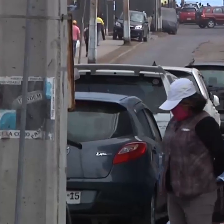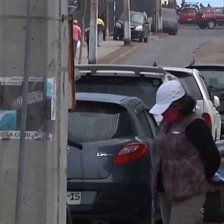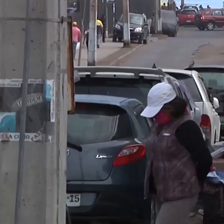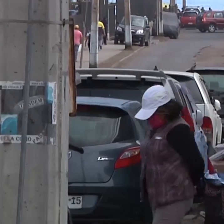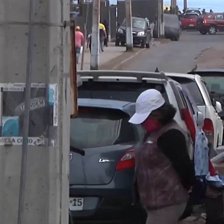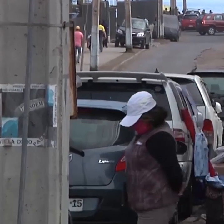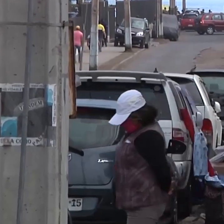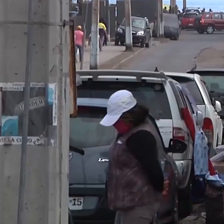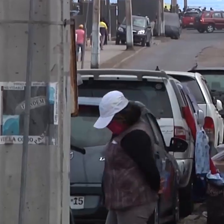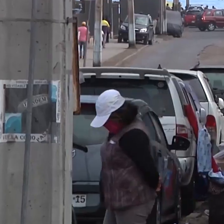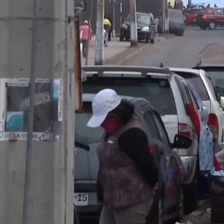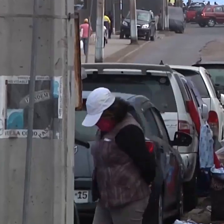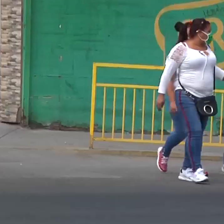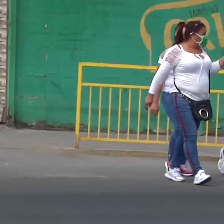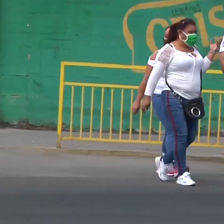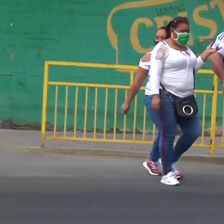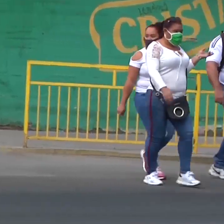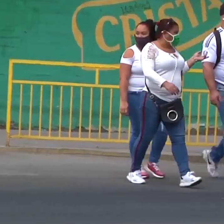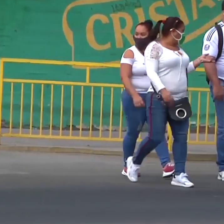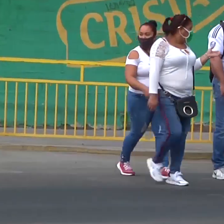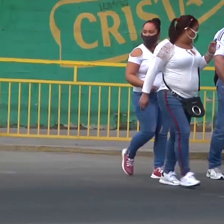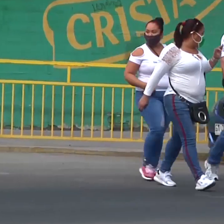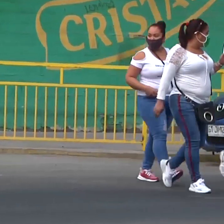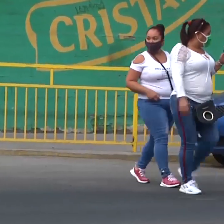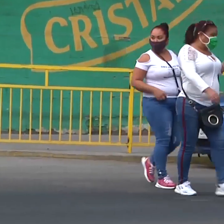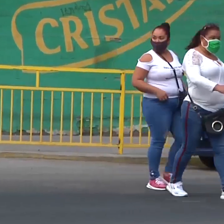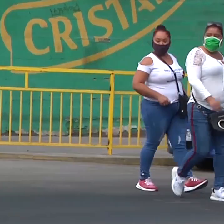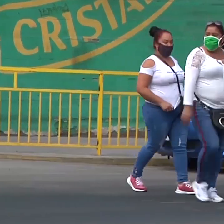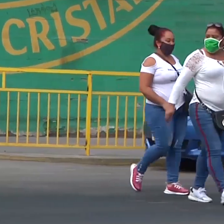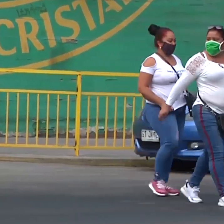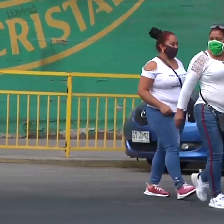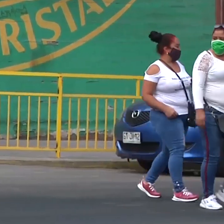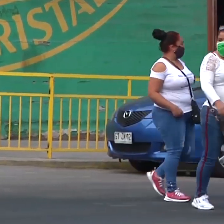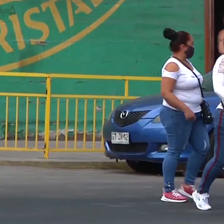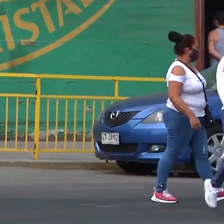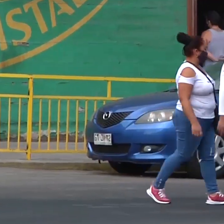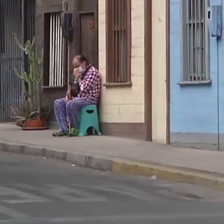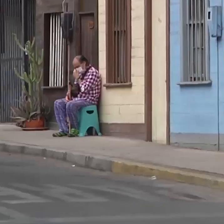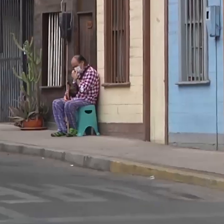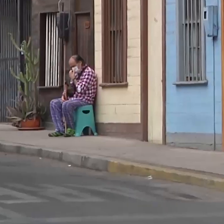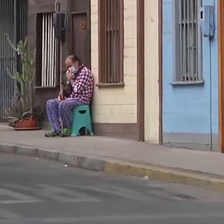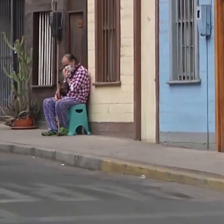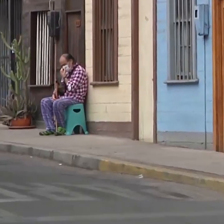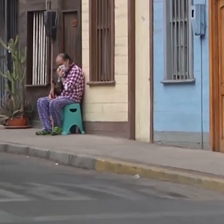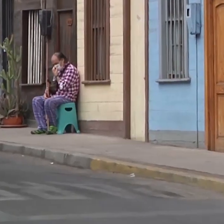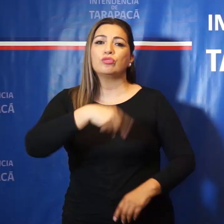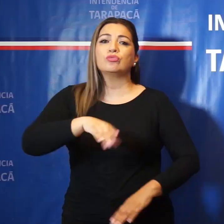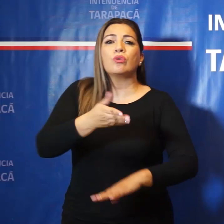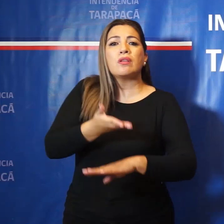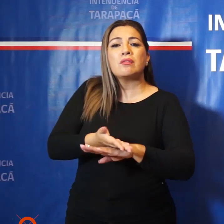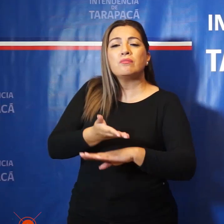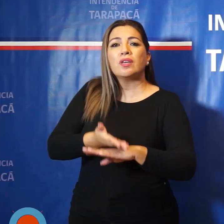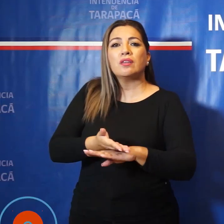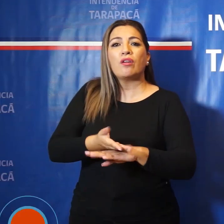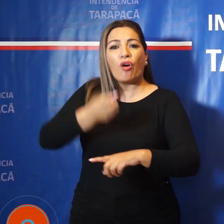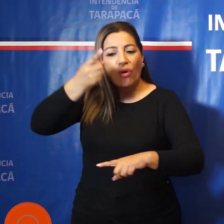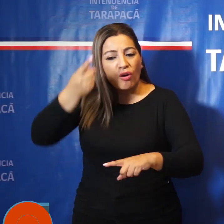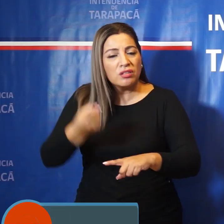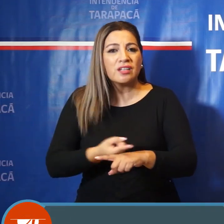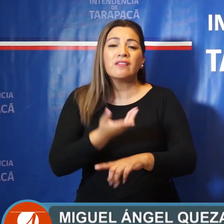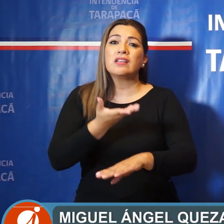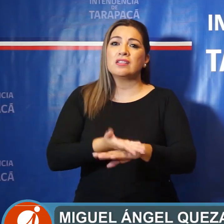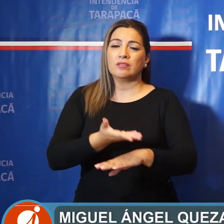respetar las medidas y restricciones, sobre todo evitar las reuniones sociales. Les pedimos encarecidamente, vuelvo a hacer un llamado